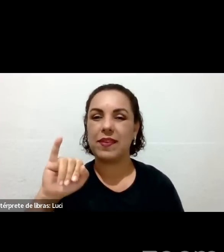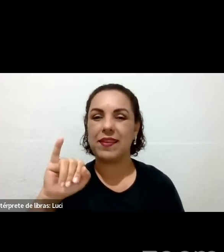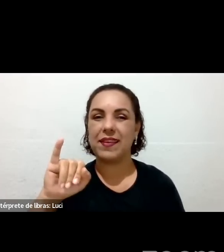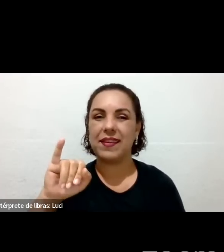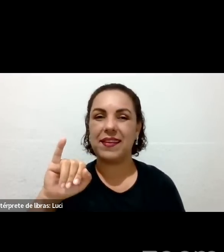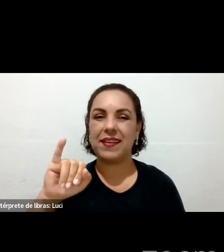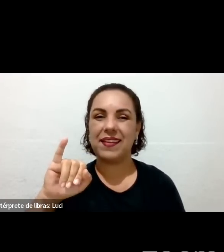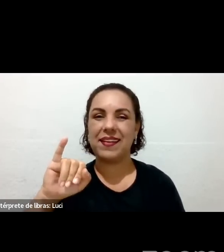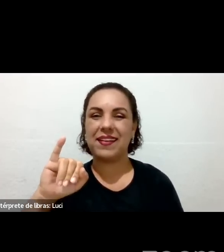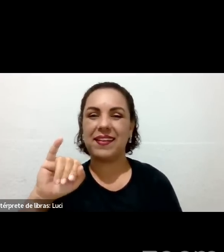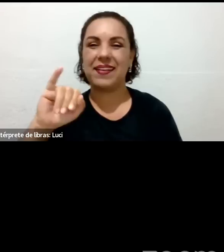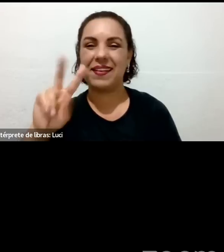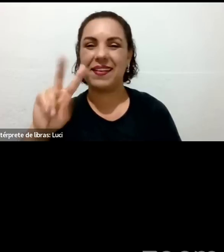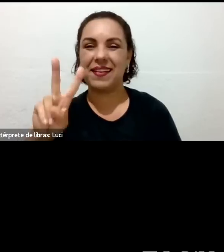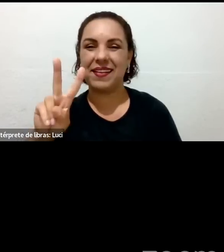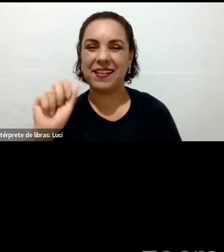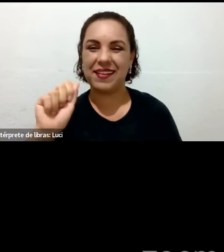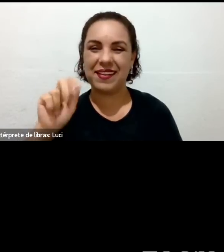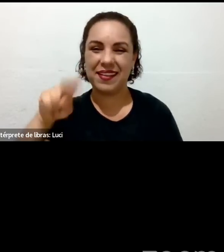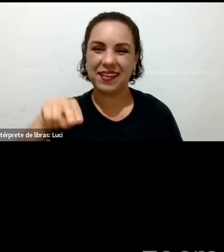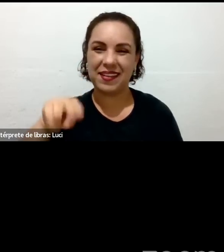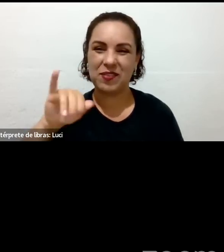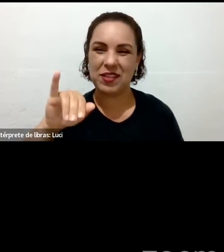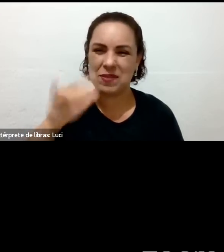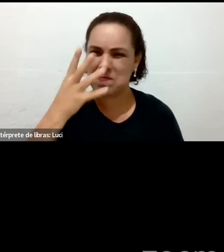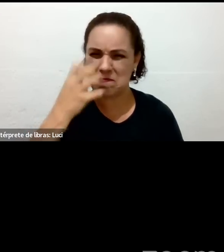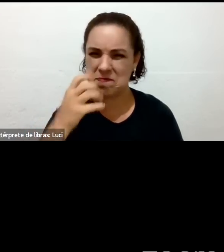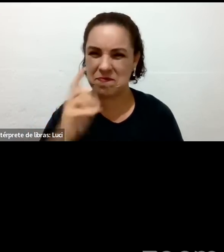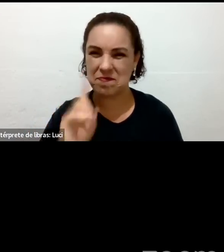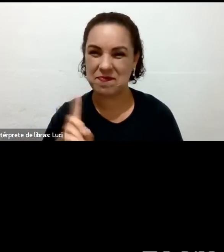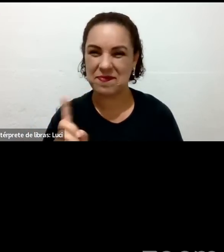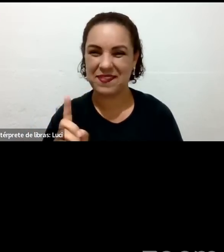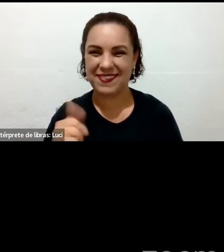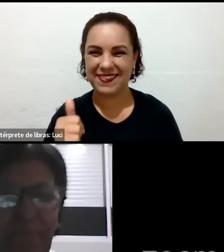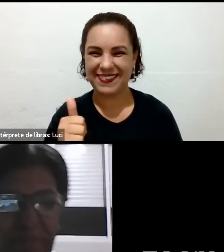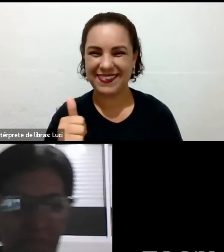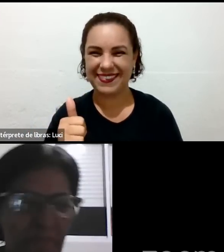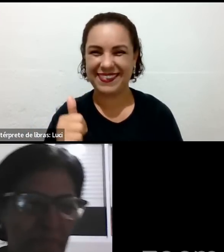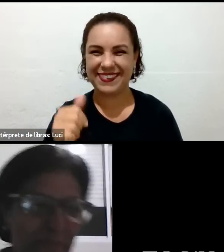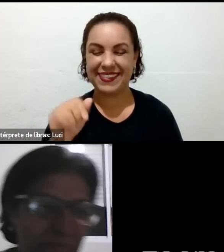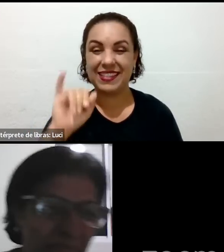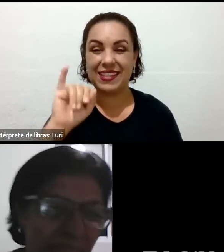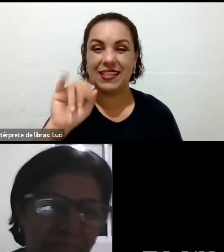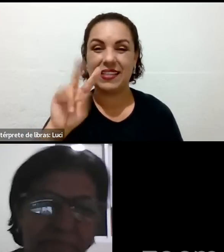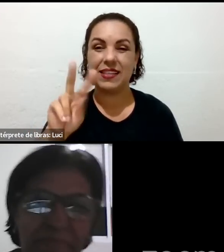não ficou, não está brava não, né? Seja bem-vinda, viu? Ativa teu microfone.